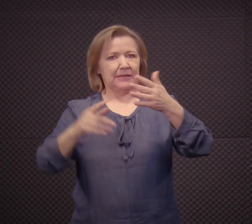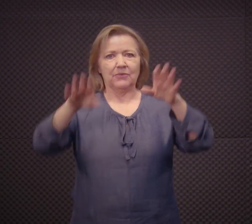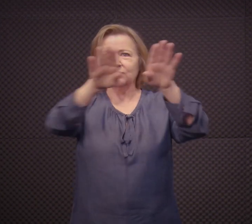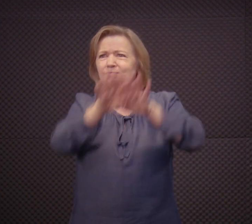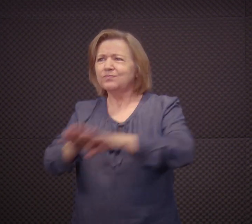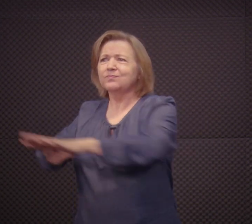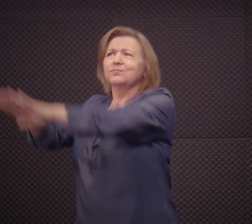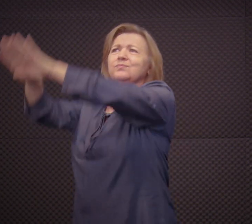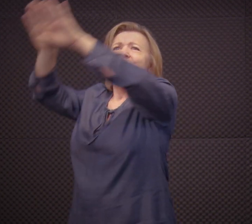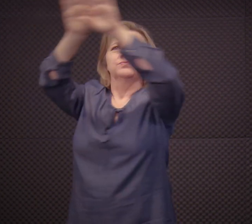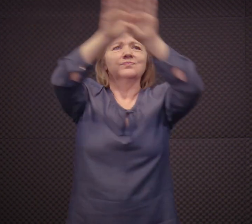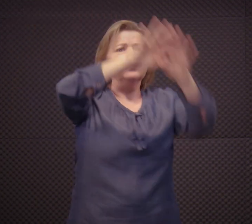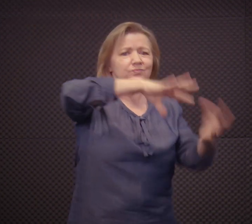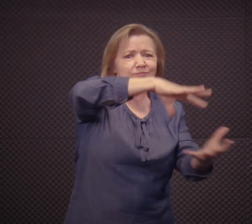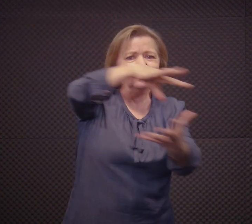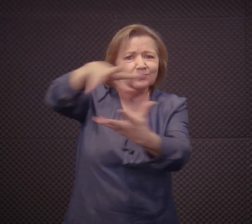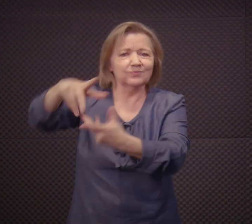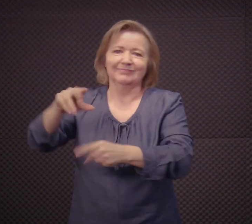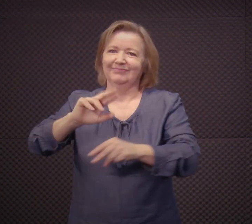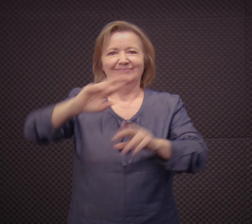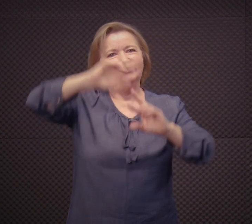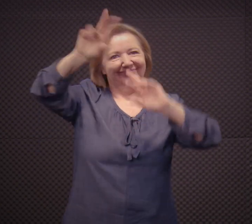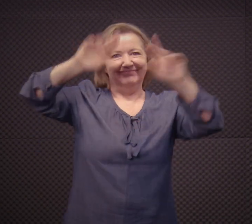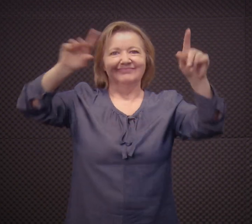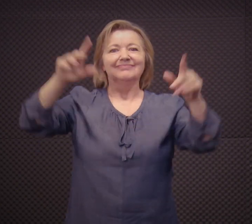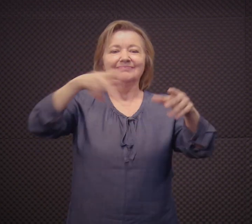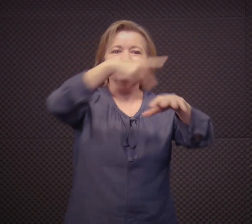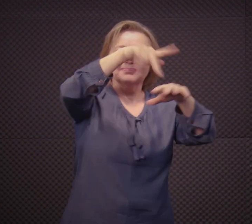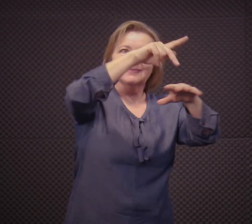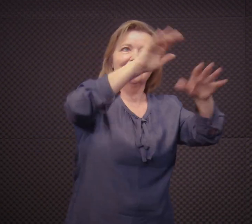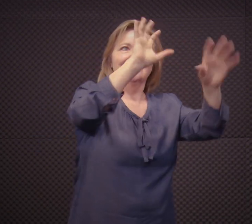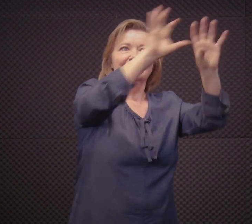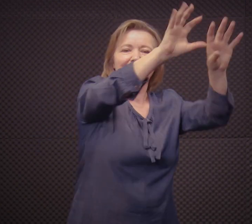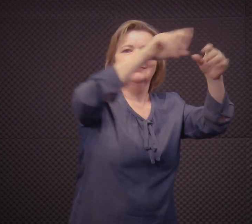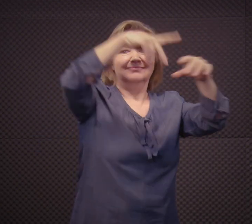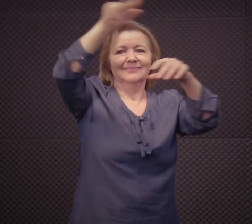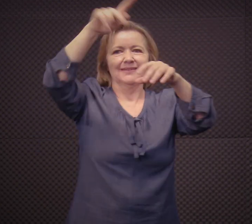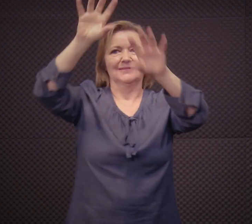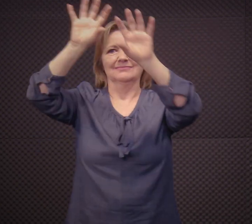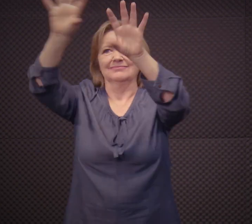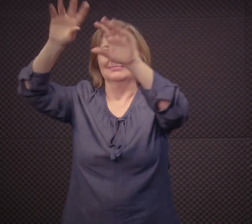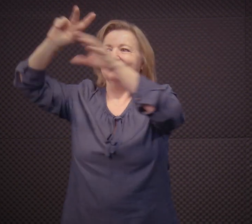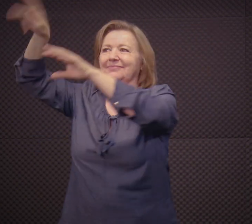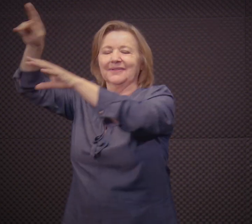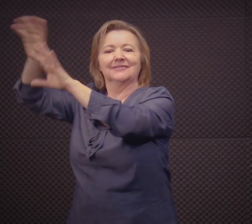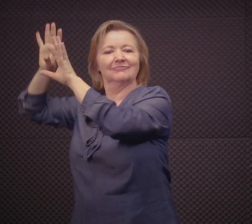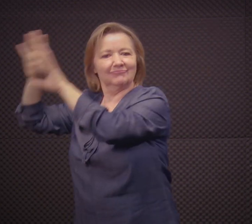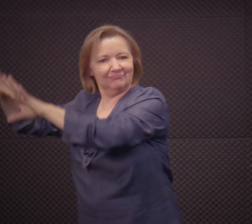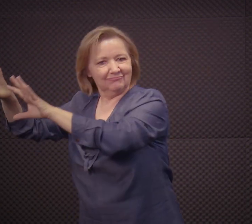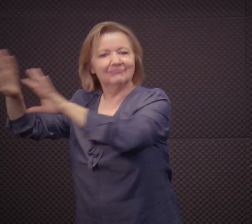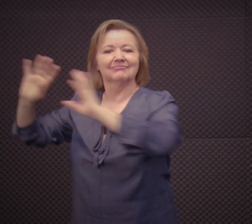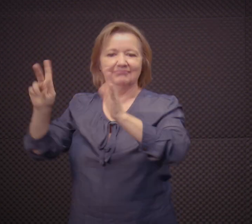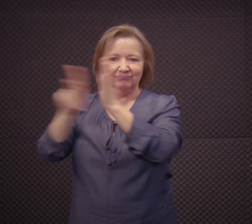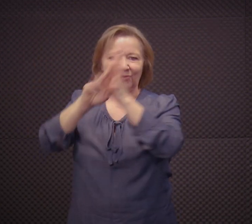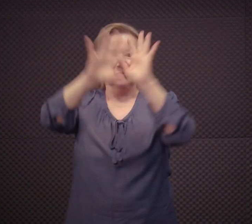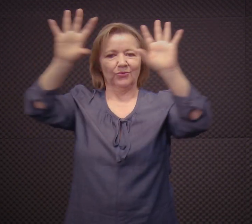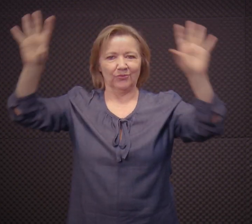Então, Libras, ela é universal? Não é. Então, como nós falamos agora, ela tem essa